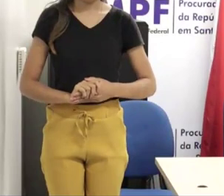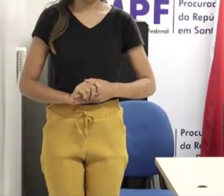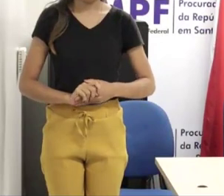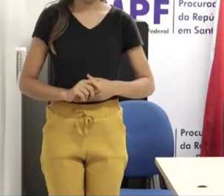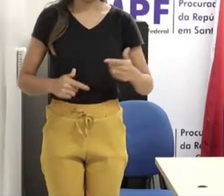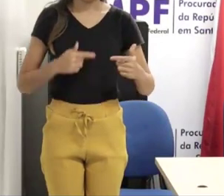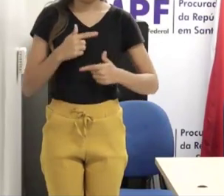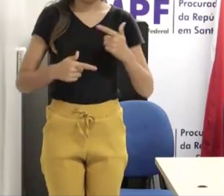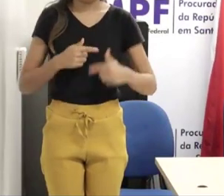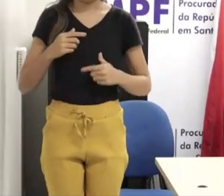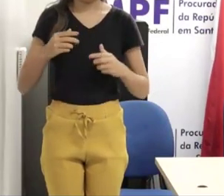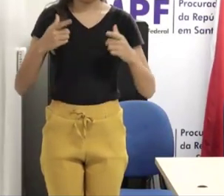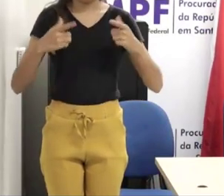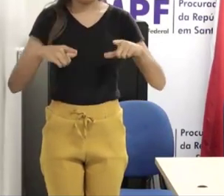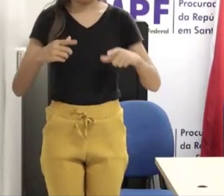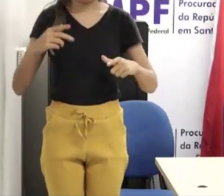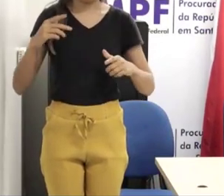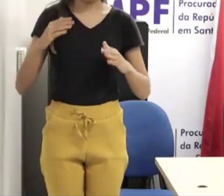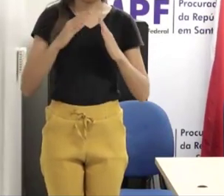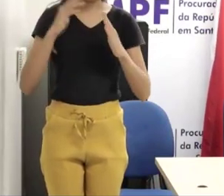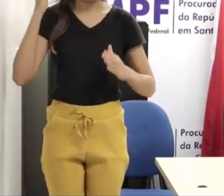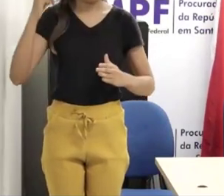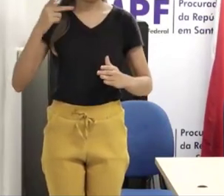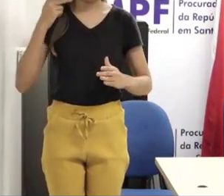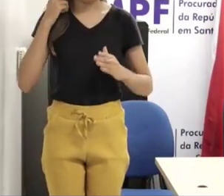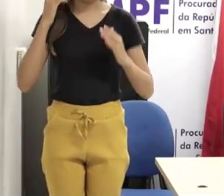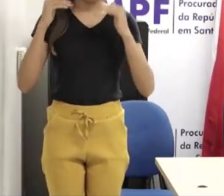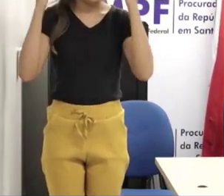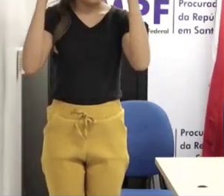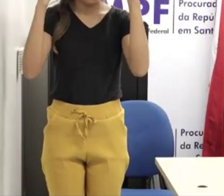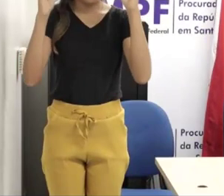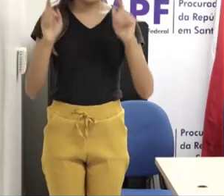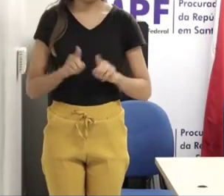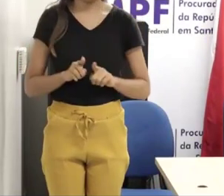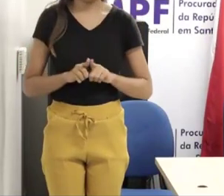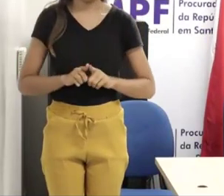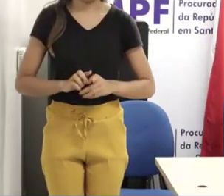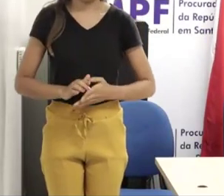especialista em direito aplicado e doutor em ciências socioambientais pela federal.